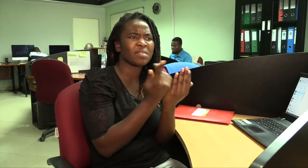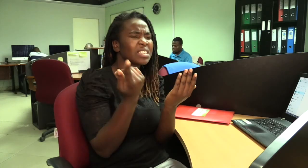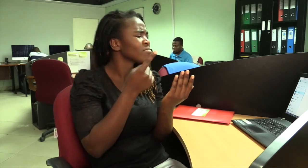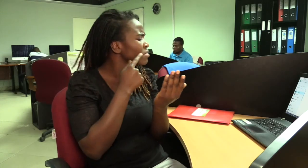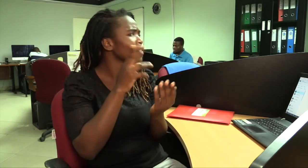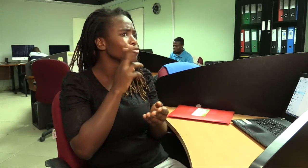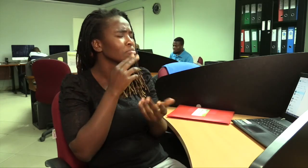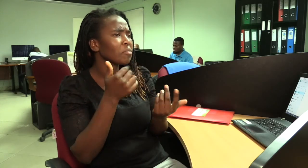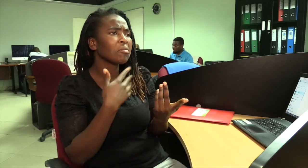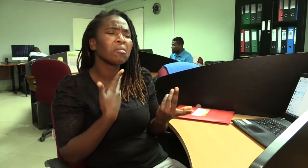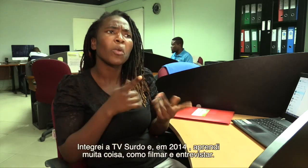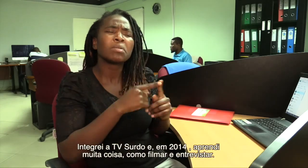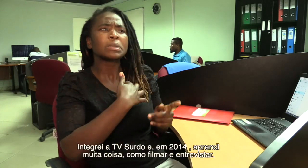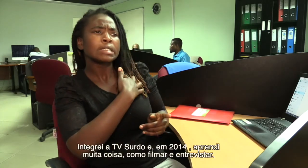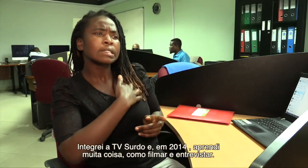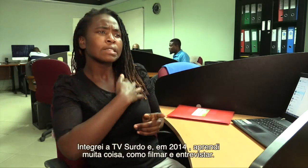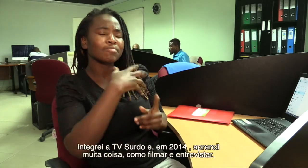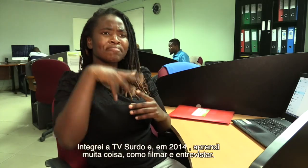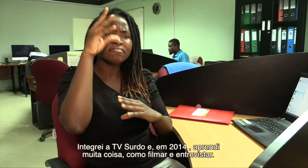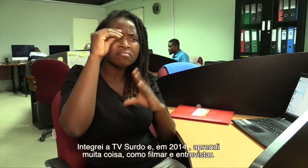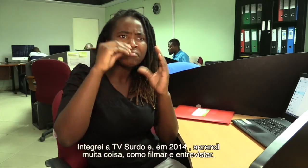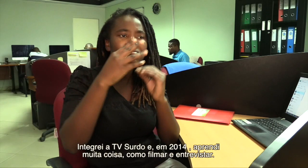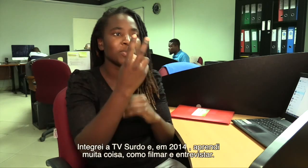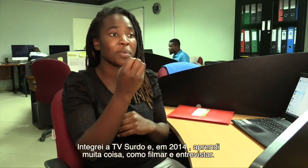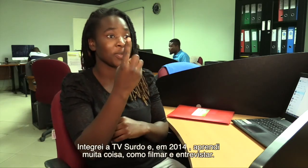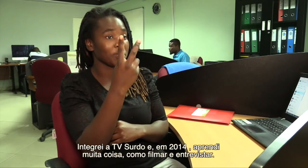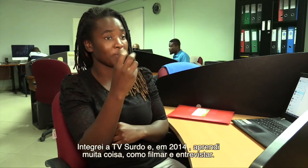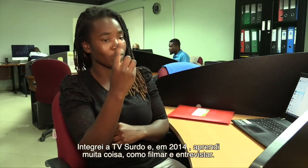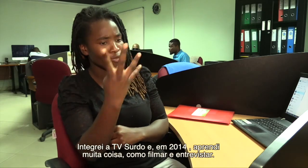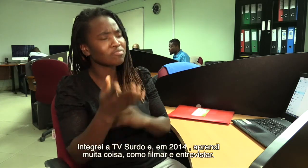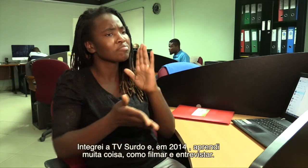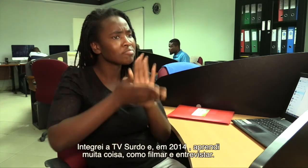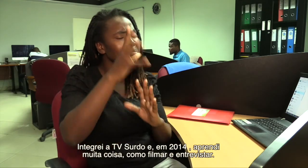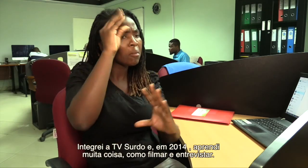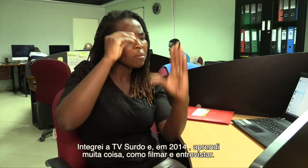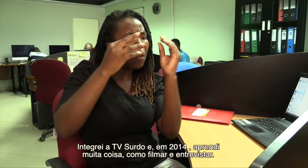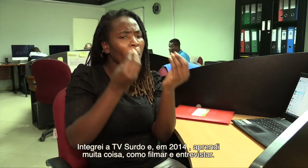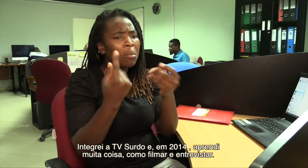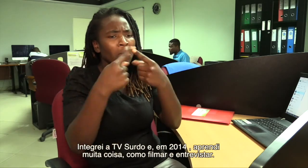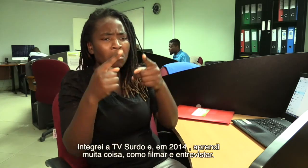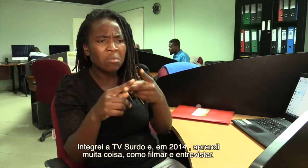grupo de teatro de surdos integrei à TV surdo e em 2014 aprendi muita coisa como